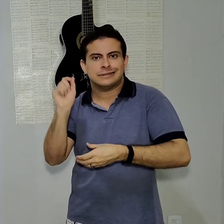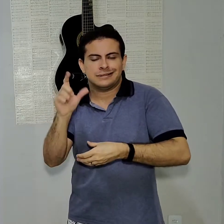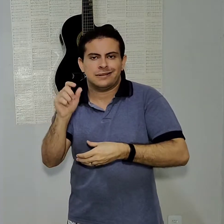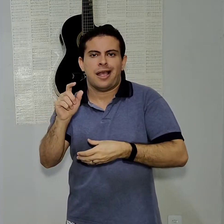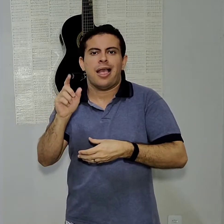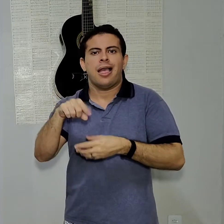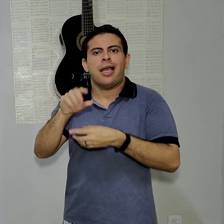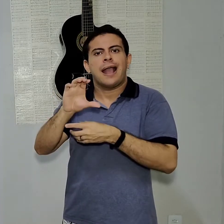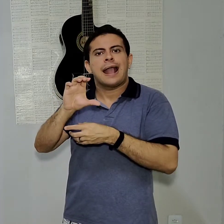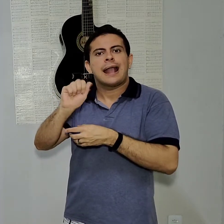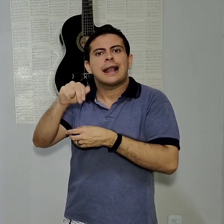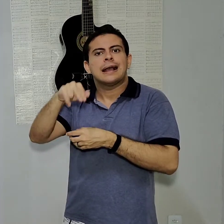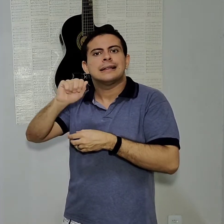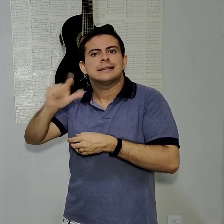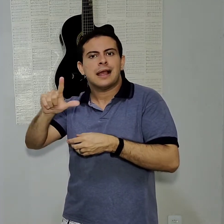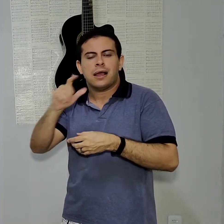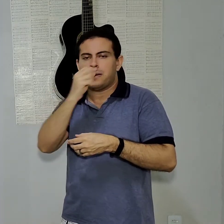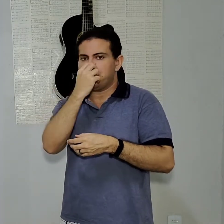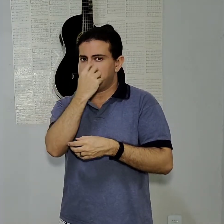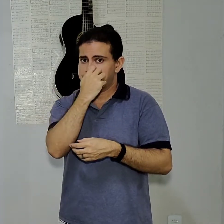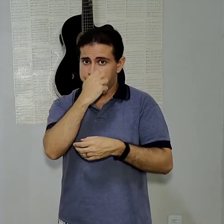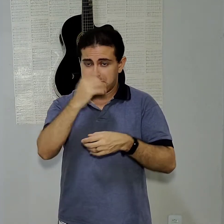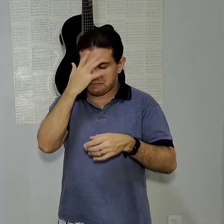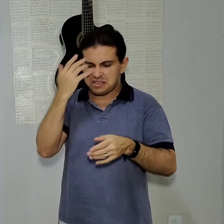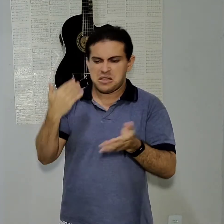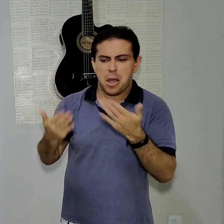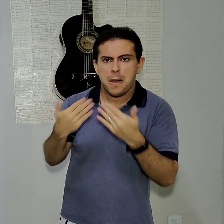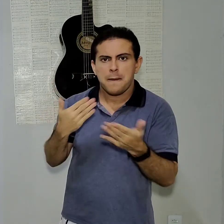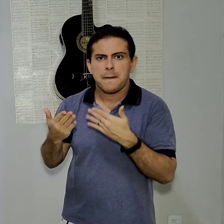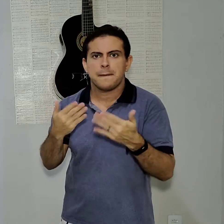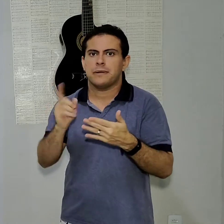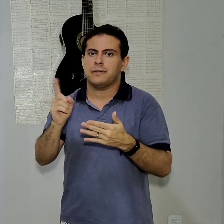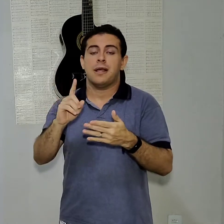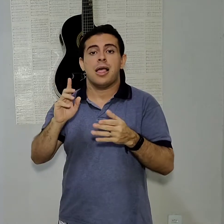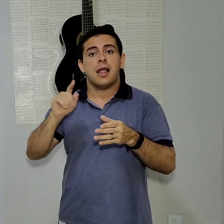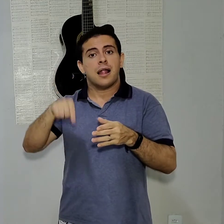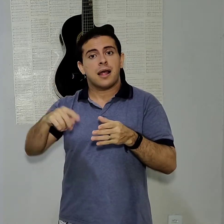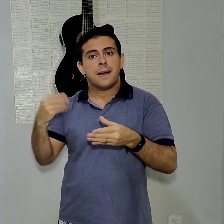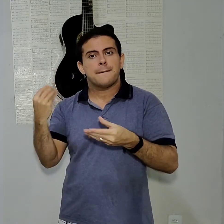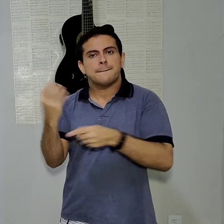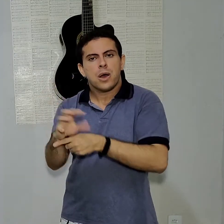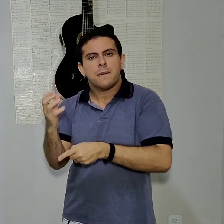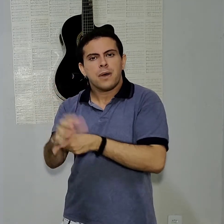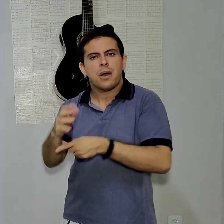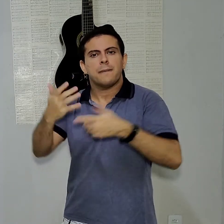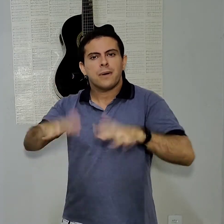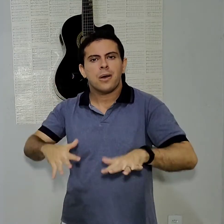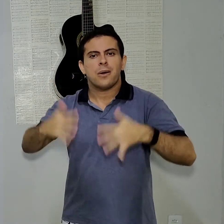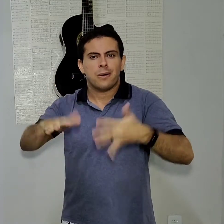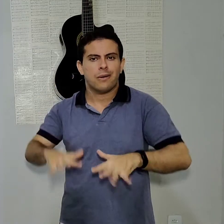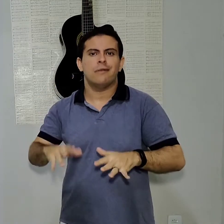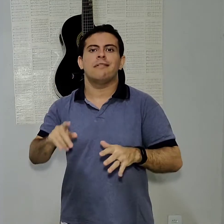postados ali sempre promoções muito boas. E eu vou deixar aqui embaixo, né? O link. Caso vocês